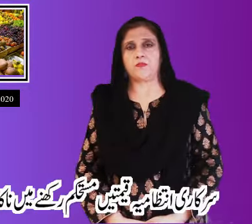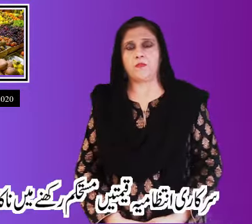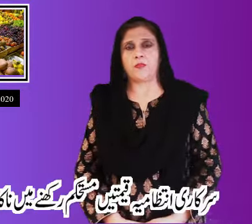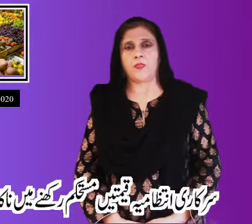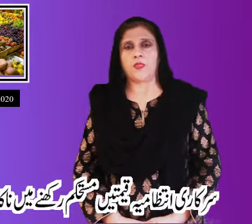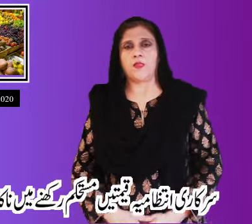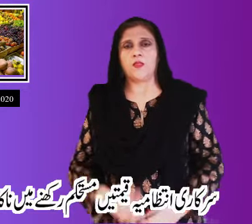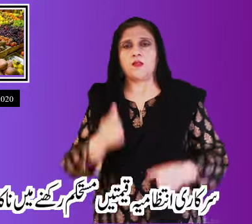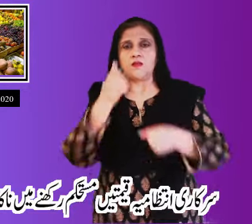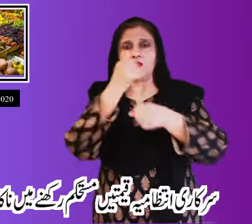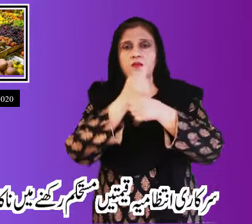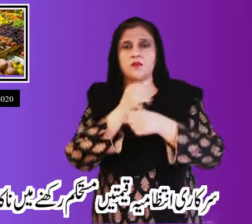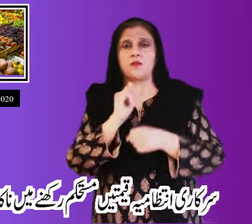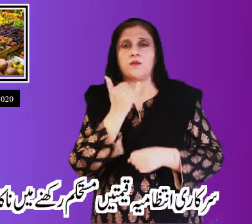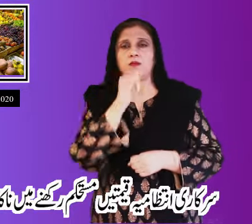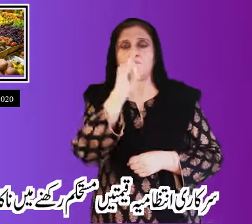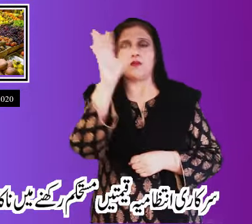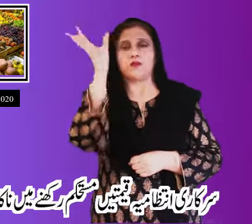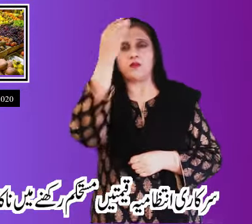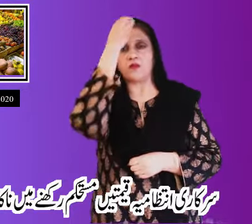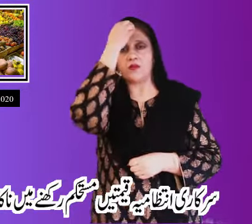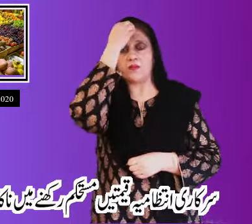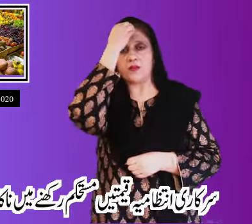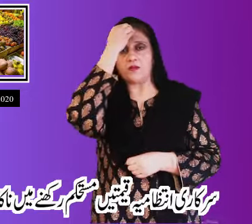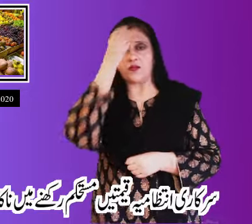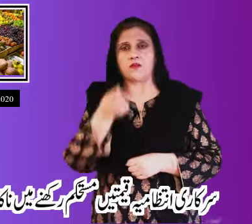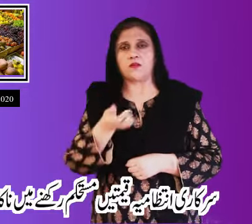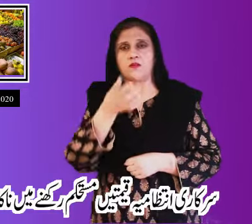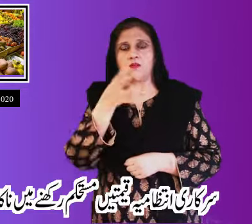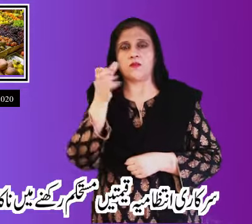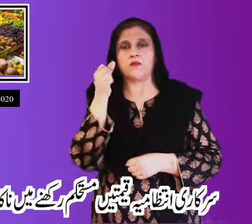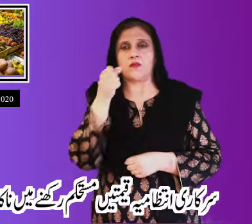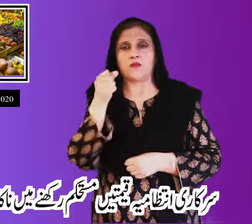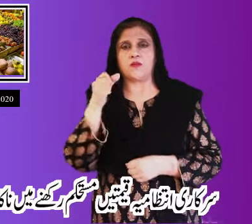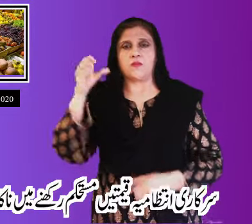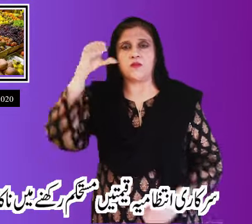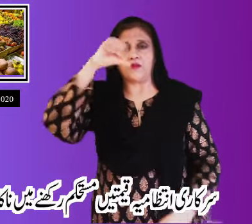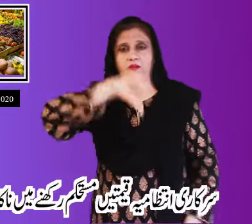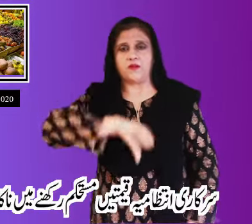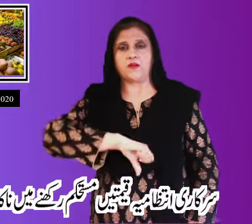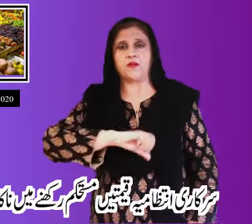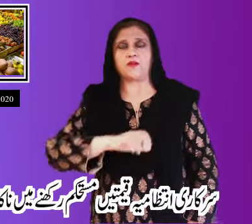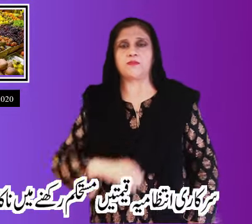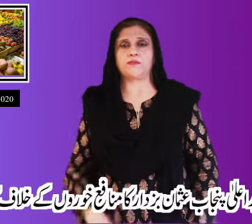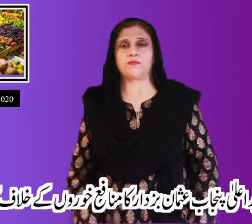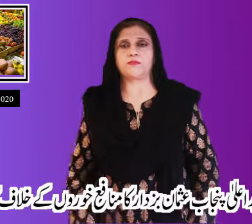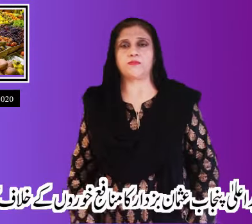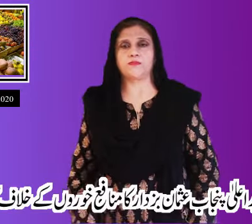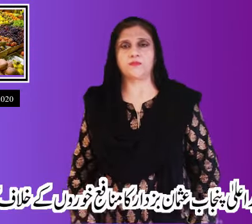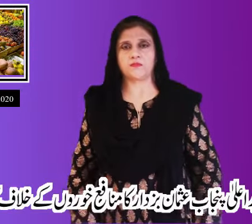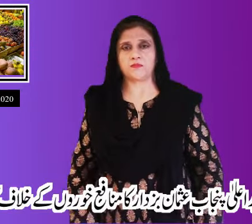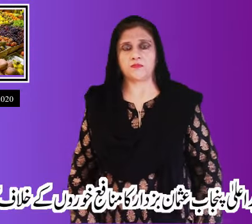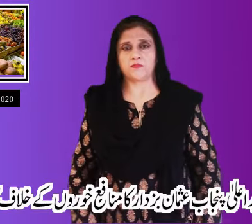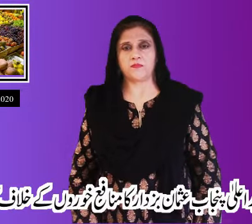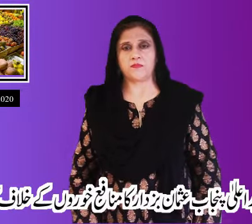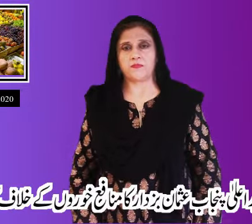انتظامیاں قیمت مستحکم رکھنے میں ناکام وزیر اعلیٰ